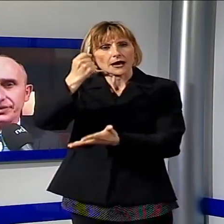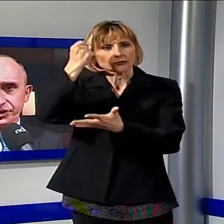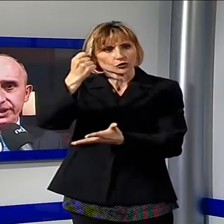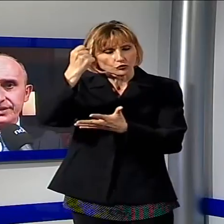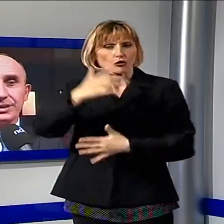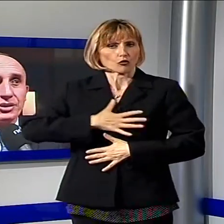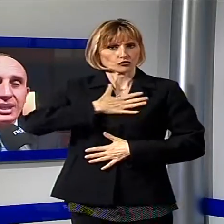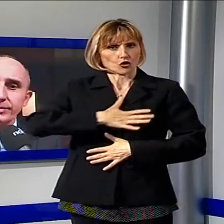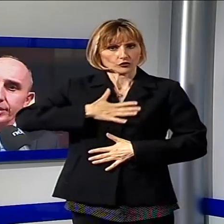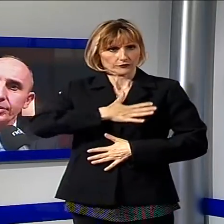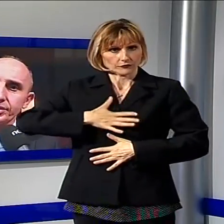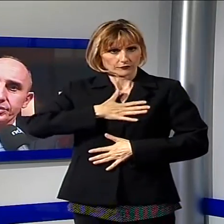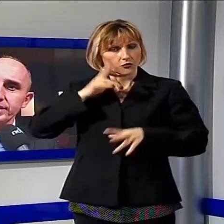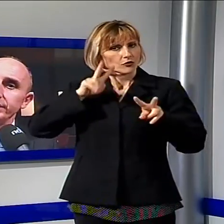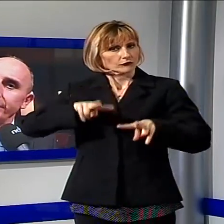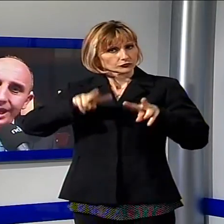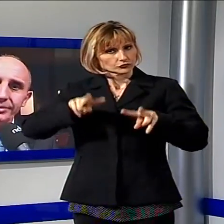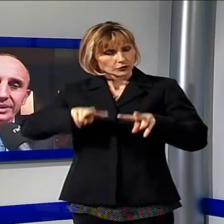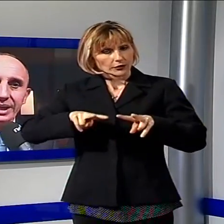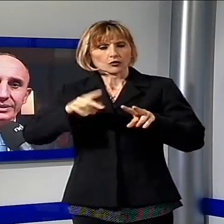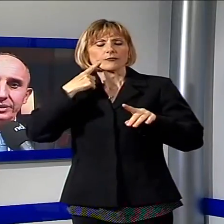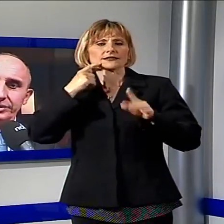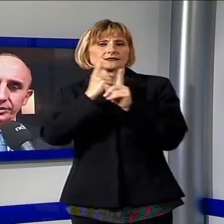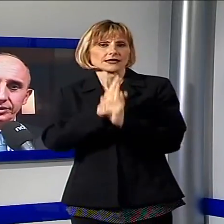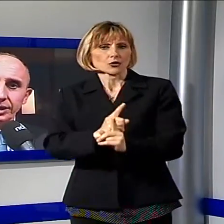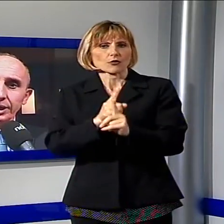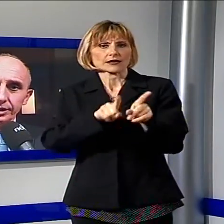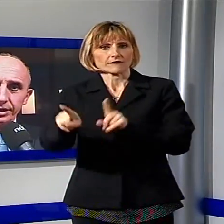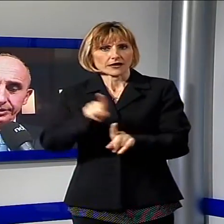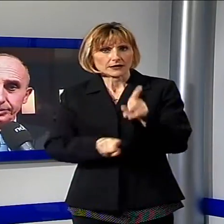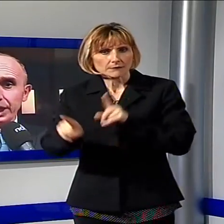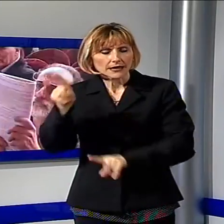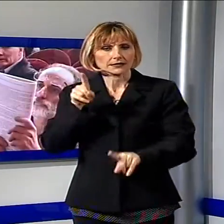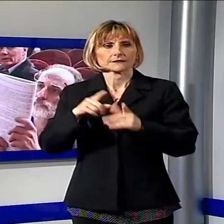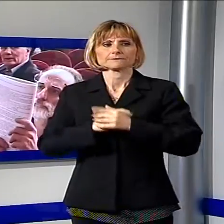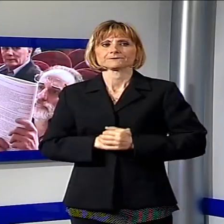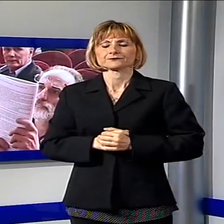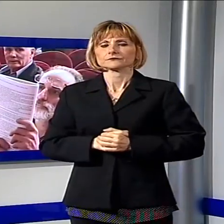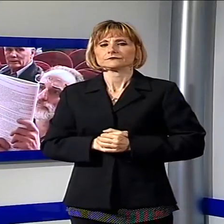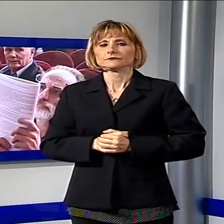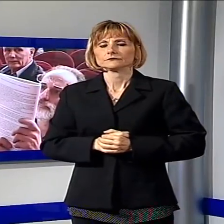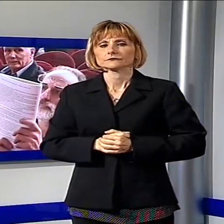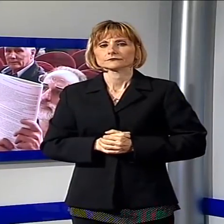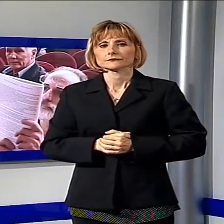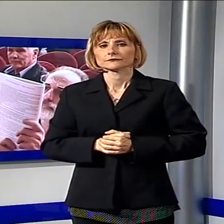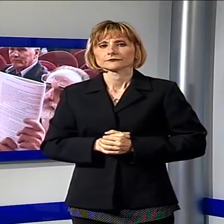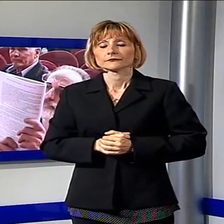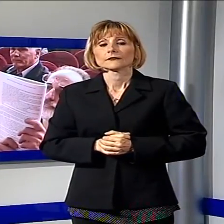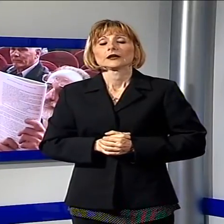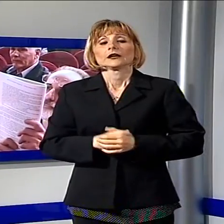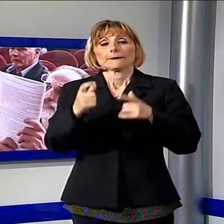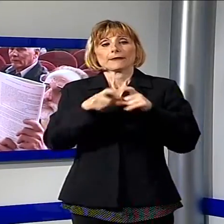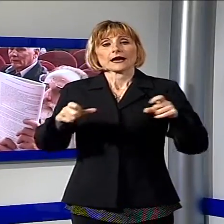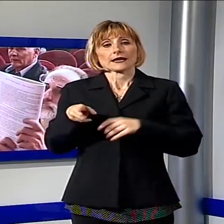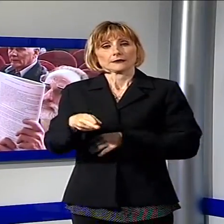soddisfacente sia dalla vigilanza ma da quelle che sono una serie di parametri anche di riferimento patrimoniale. Ma qual è ad oggi la mission della